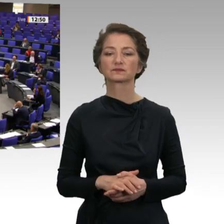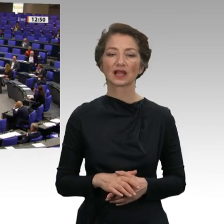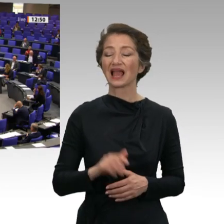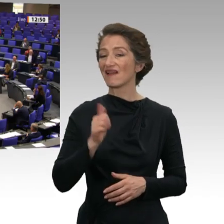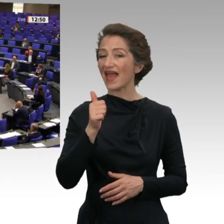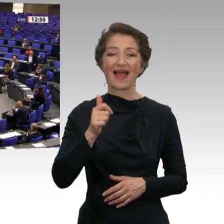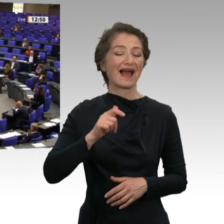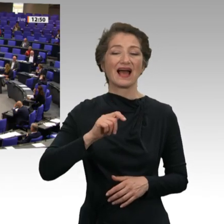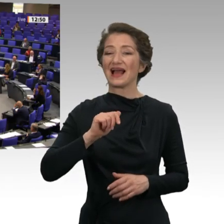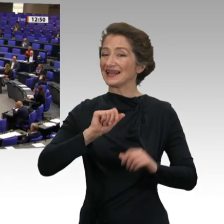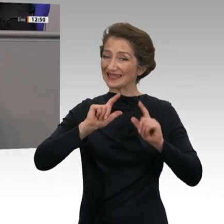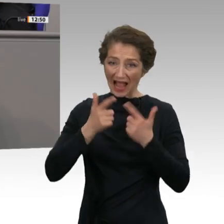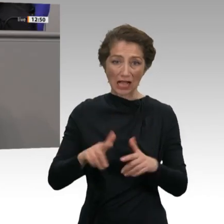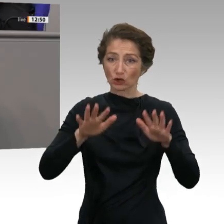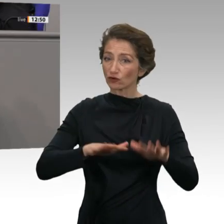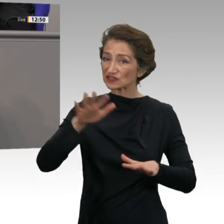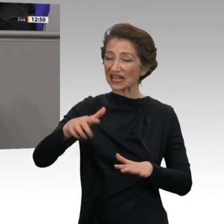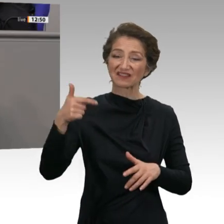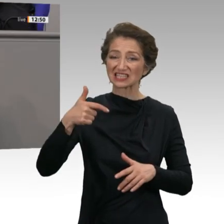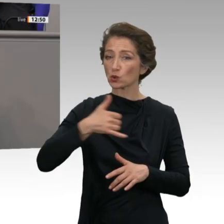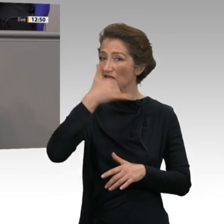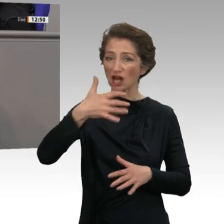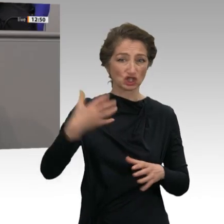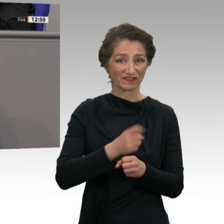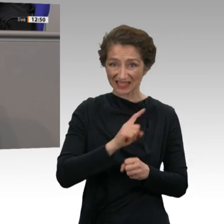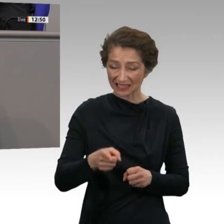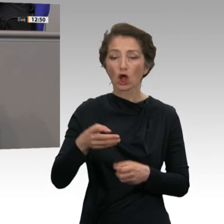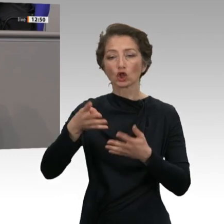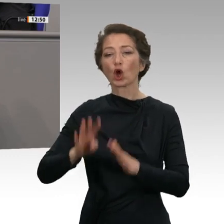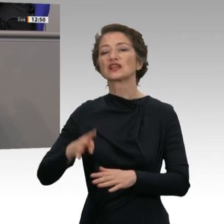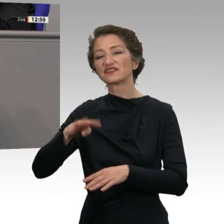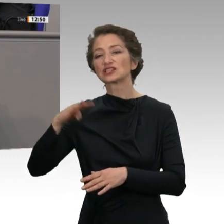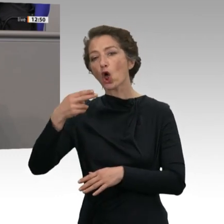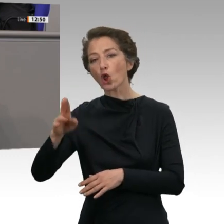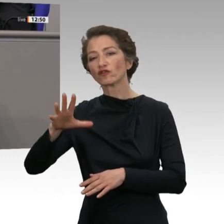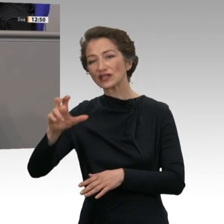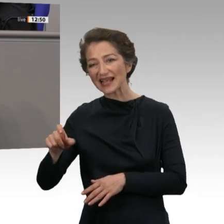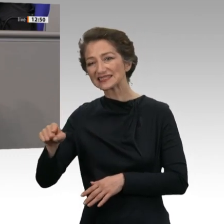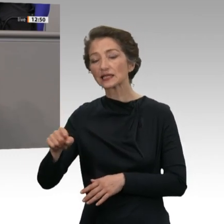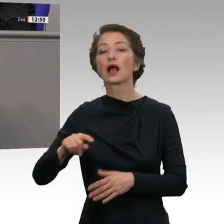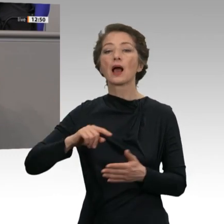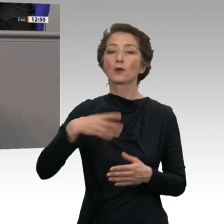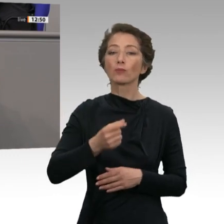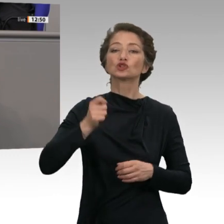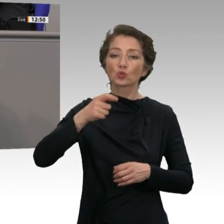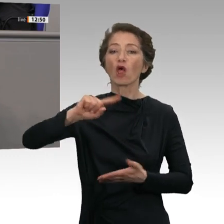Versicherungsjahre schafft, erhält die 917,35 Euro zwölfmal im Jahr als bedarfsorientierte